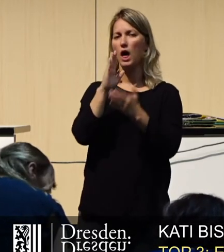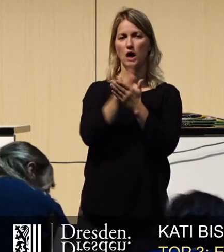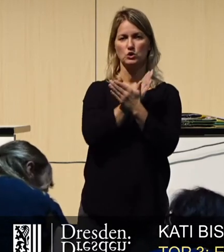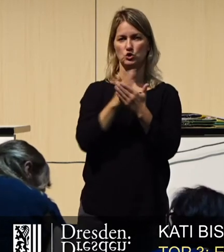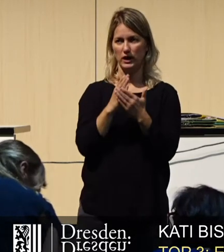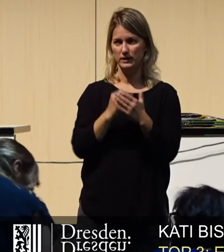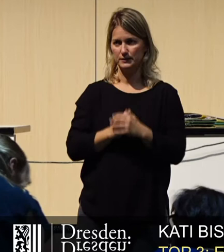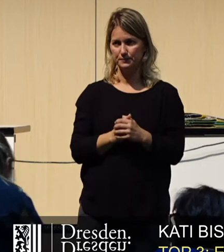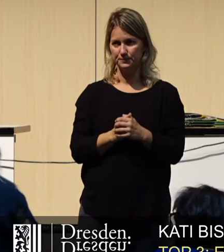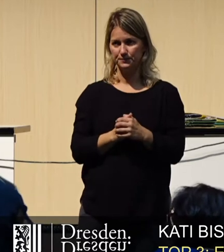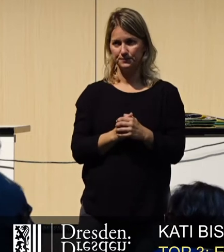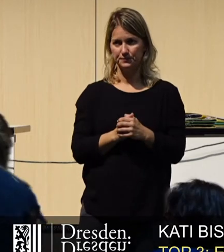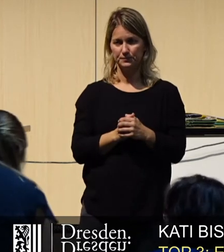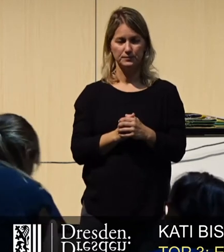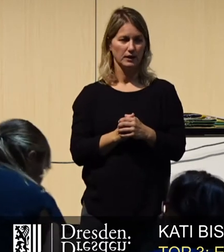Wir haben,